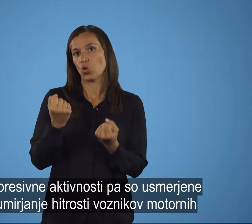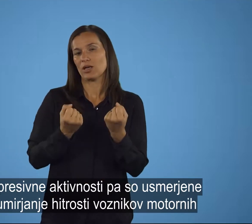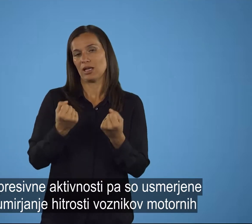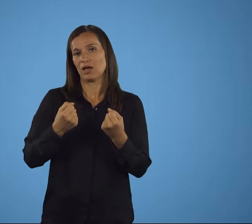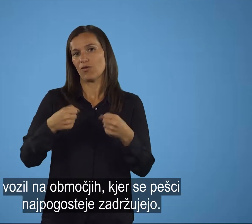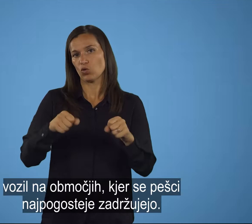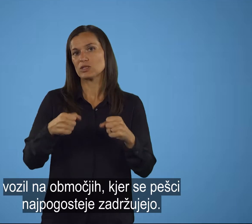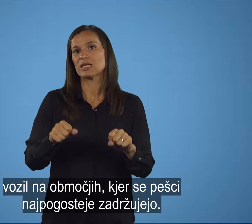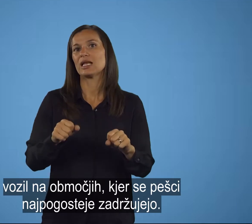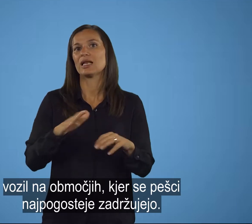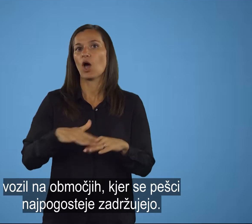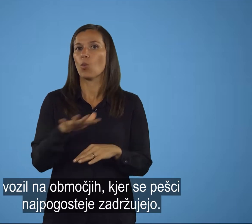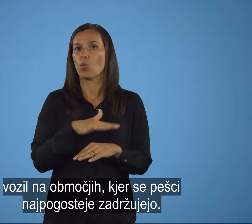najpogosteje zadržujejo.